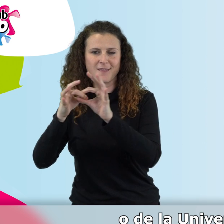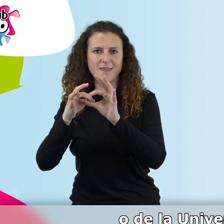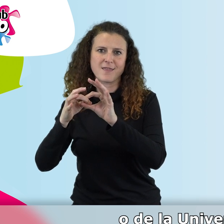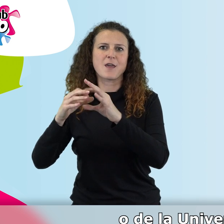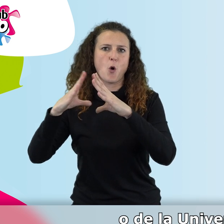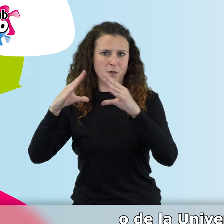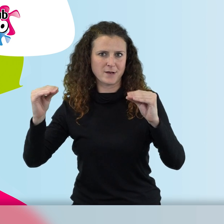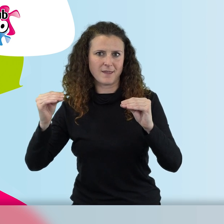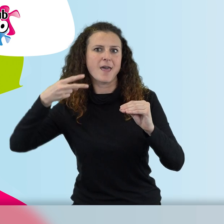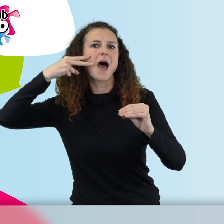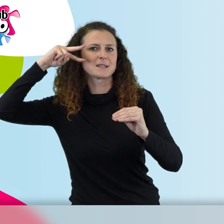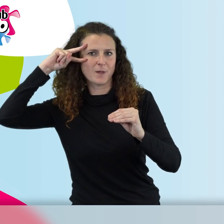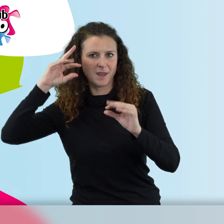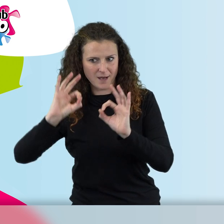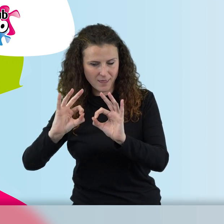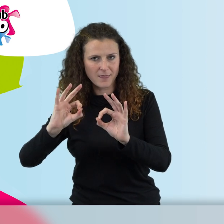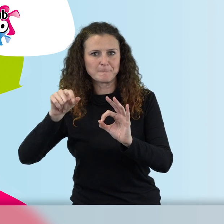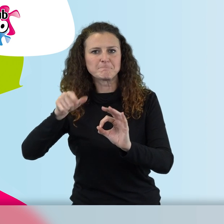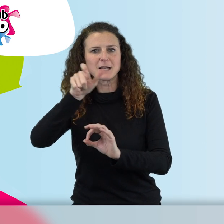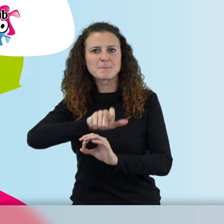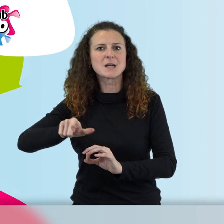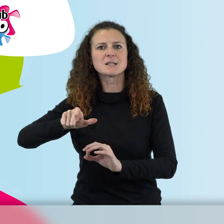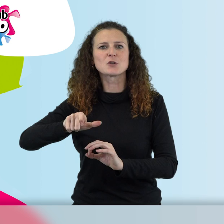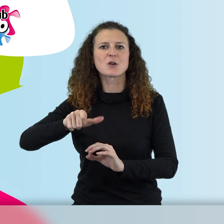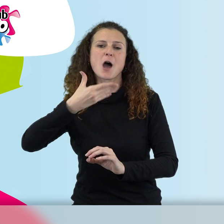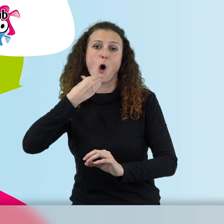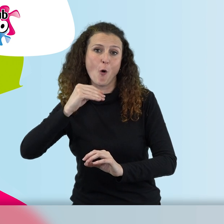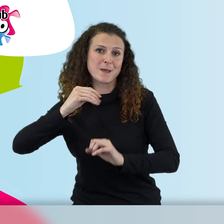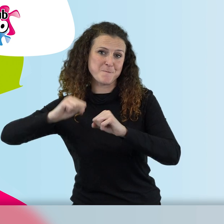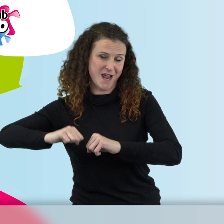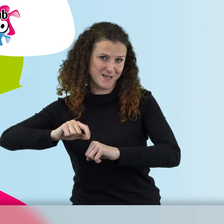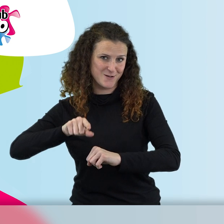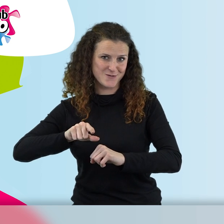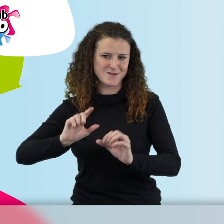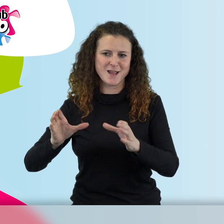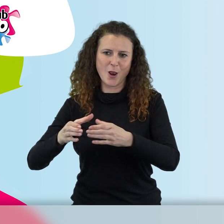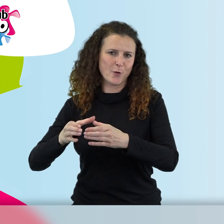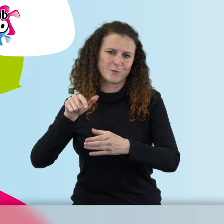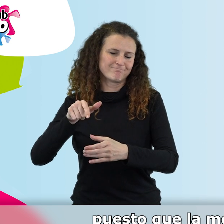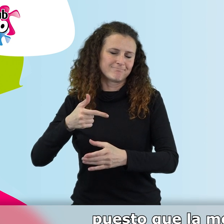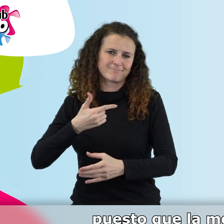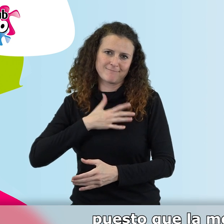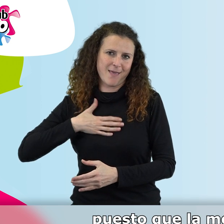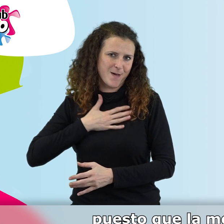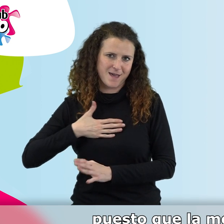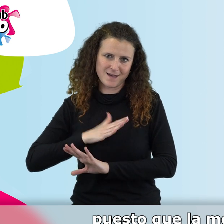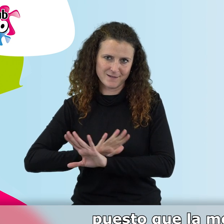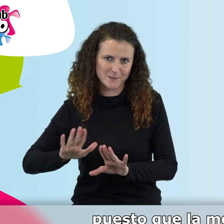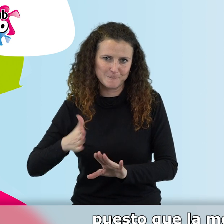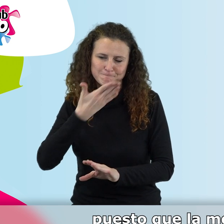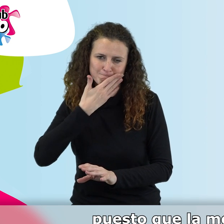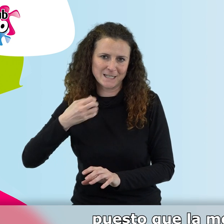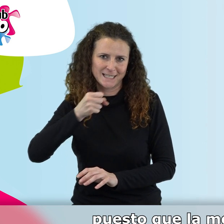universidad de la experiencia, los mayores, los jóvenes mayores, es un encanto, puesto que la